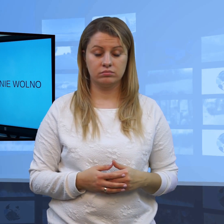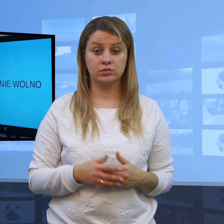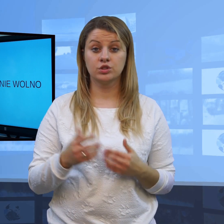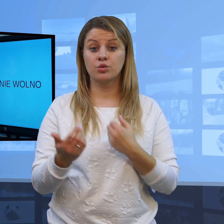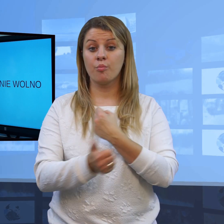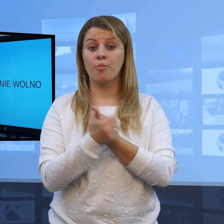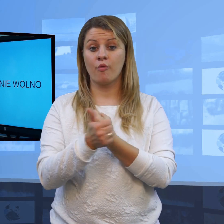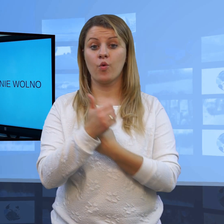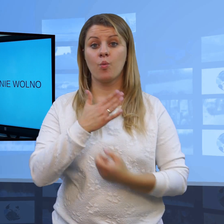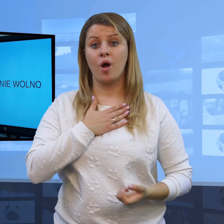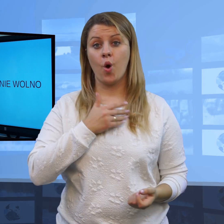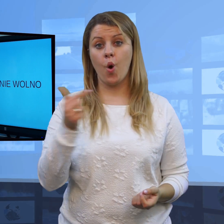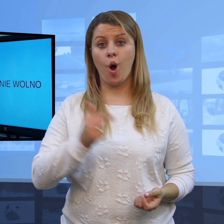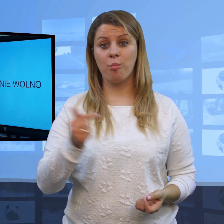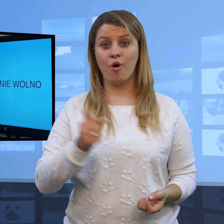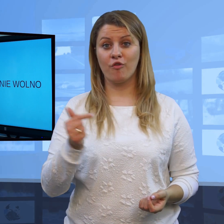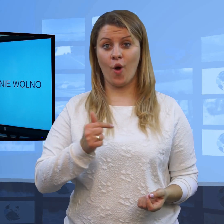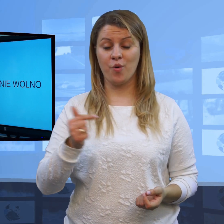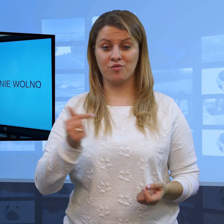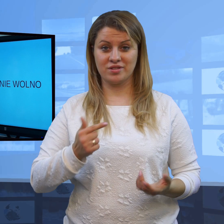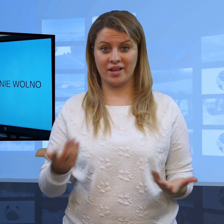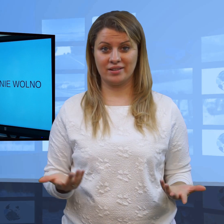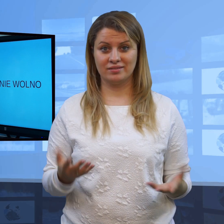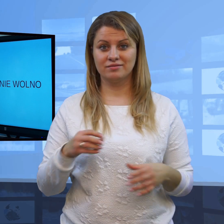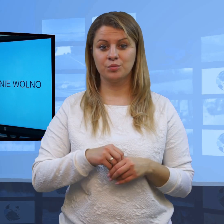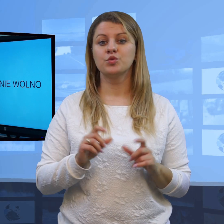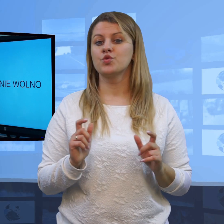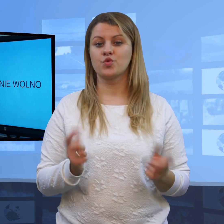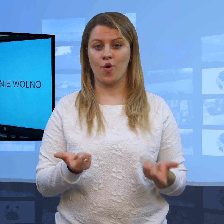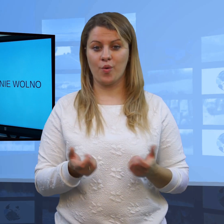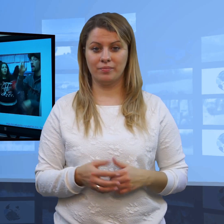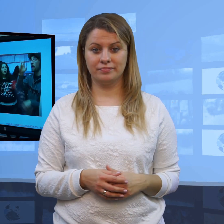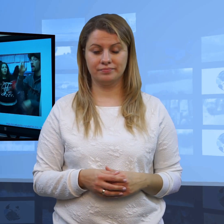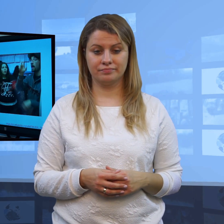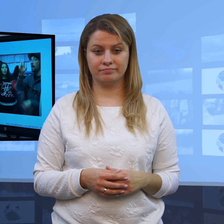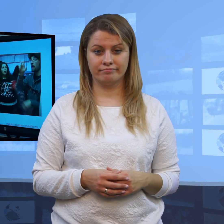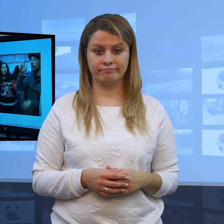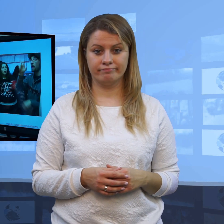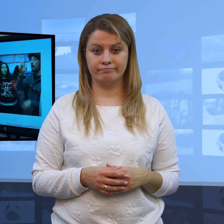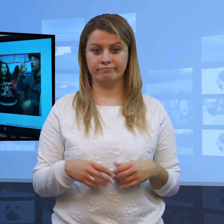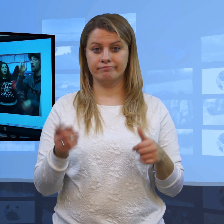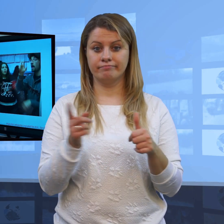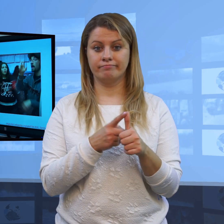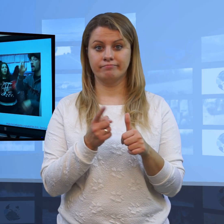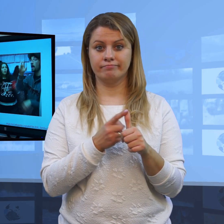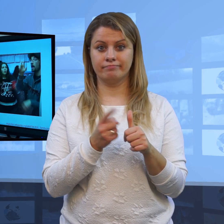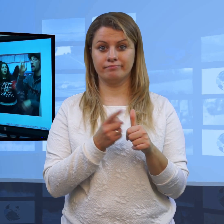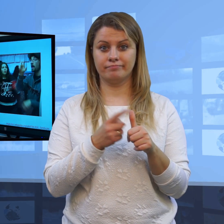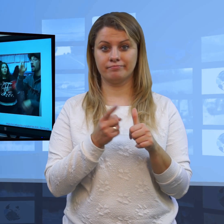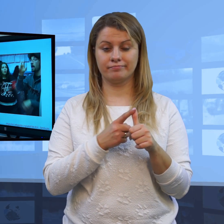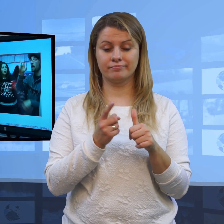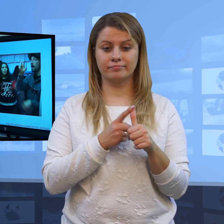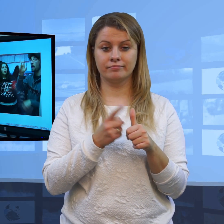obowiązki i są zasoby, które regulują te dziennikarze. Na przykład nie wolno